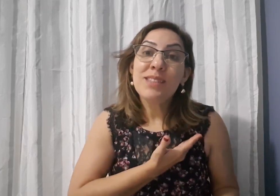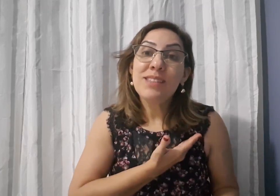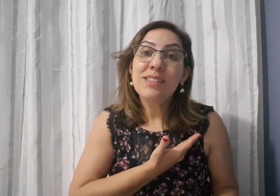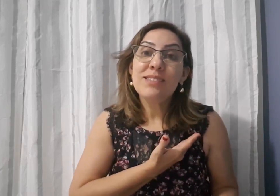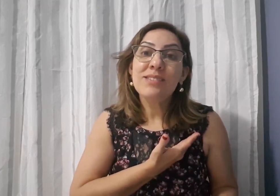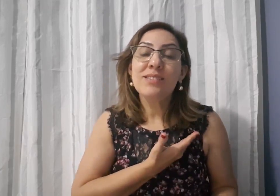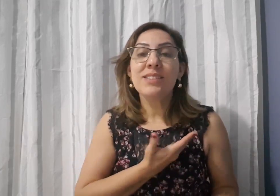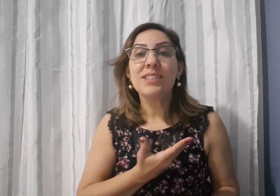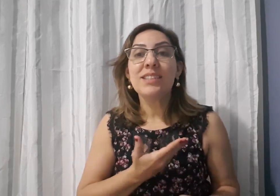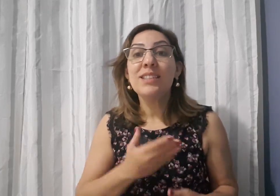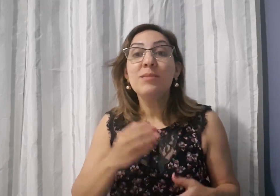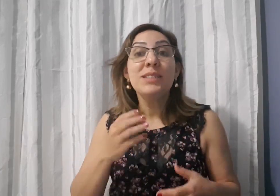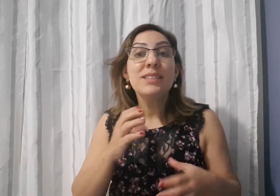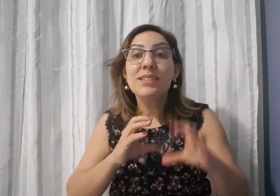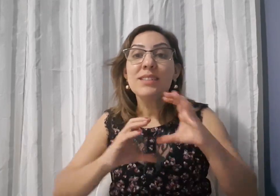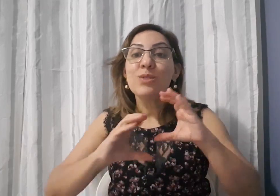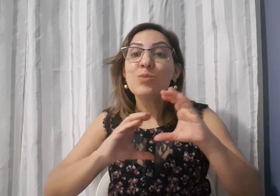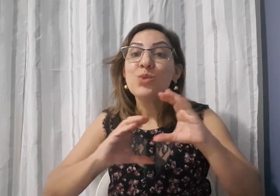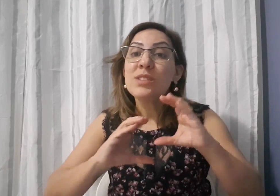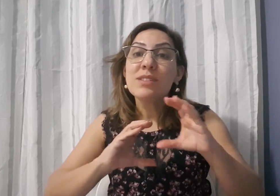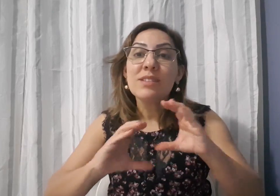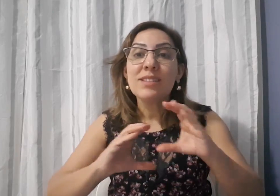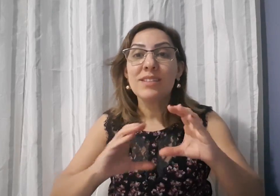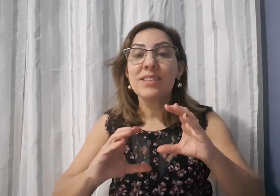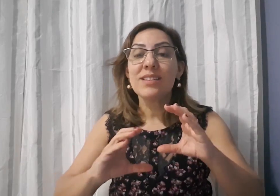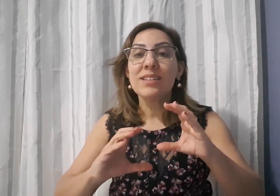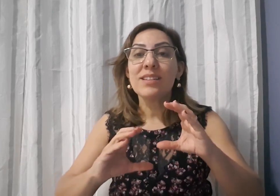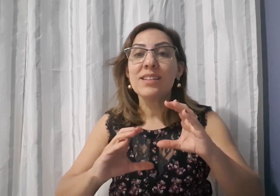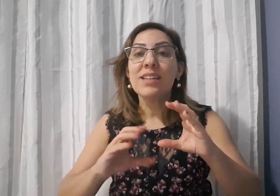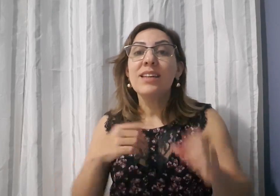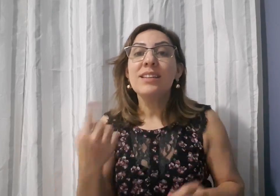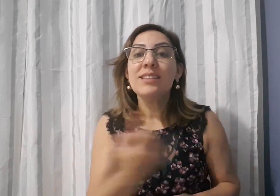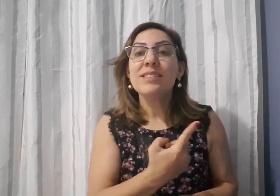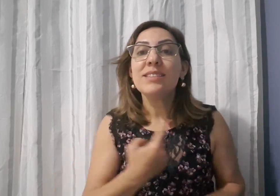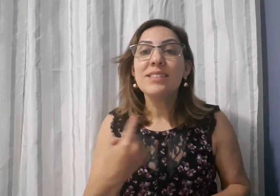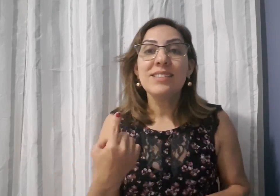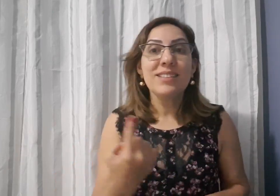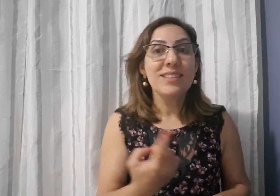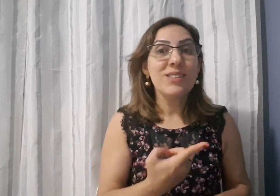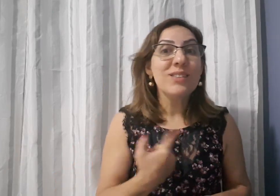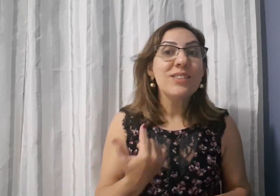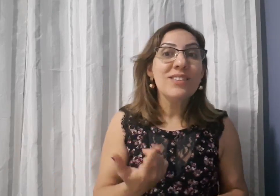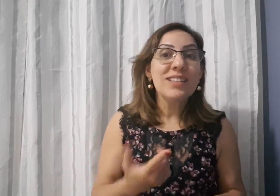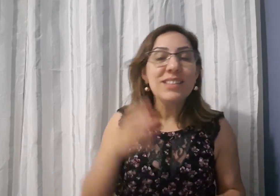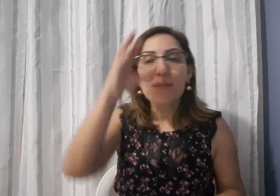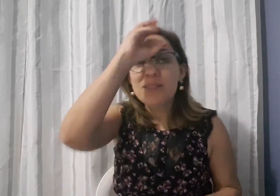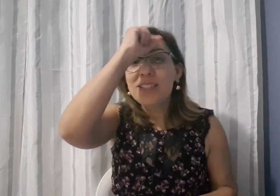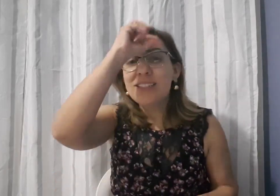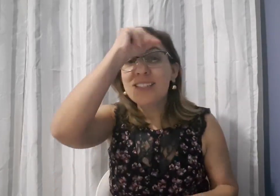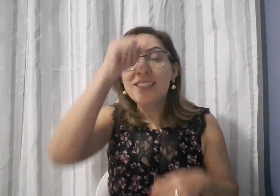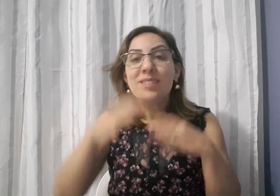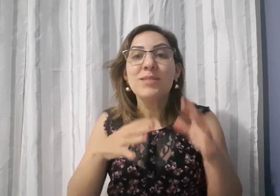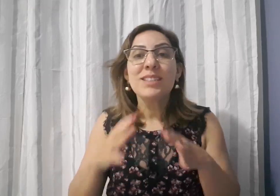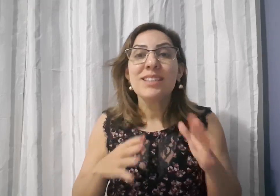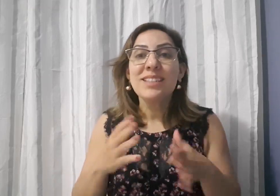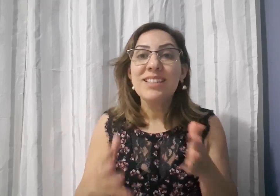Se comunicar é essencial para que isso aconteça. Nós como ouvintes precisamos aprender a Libras,